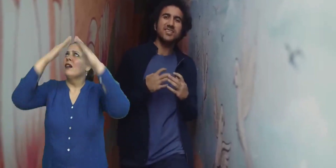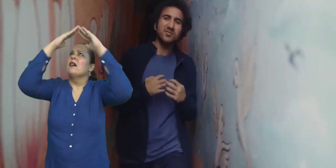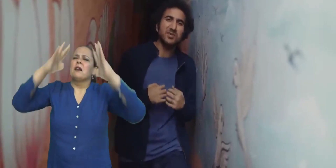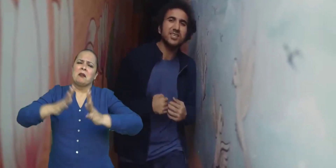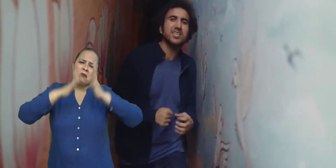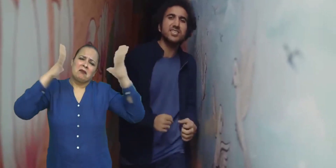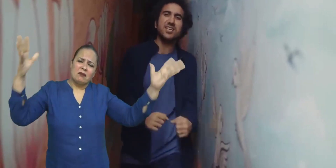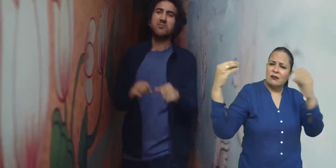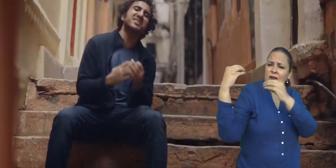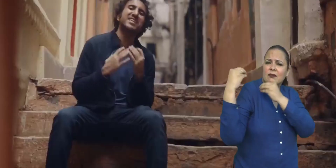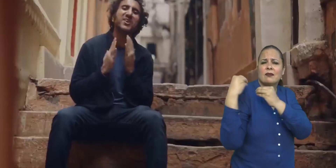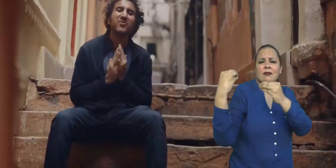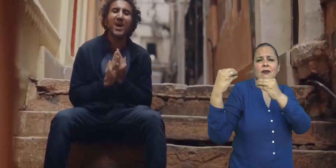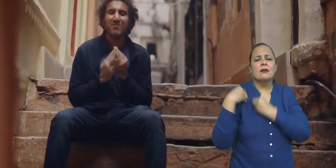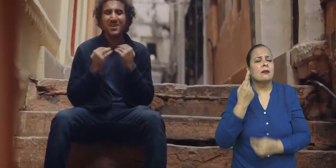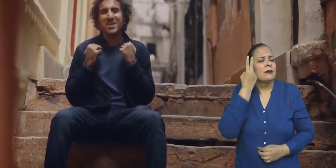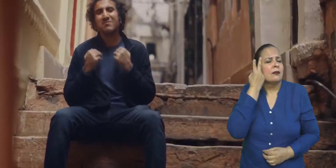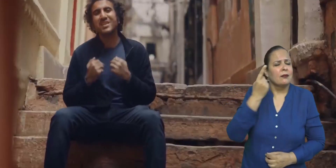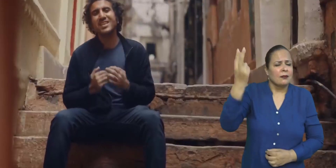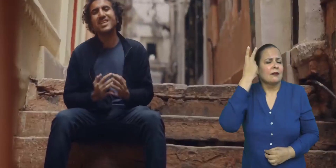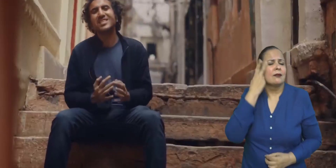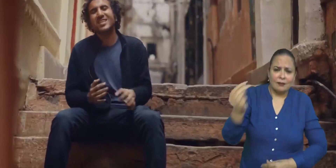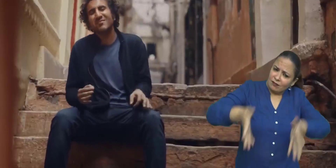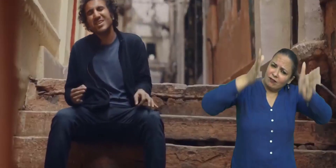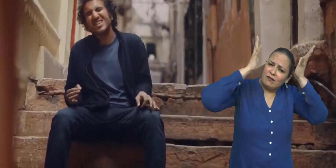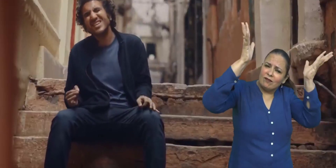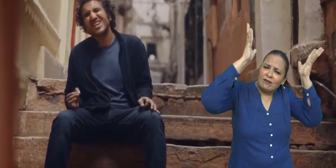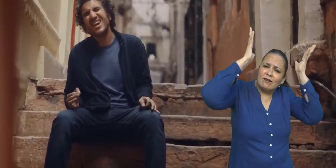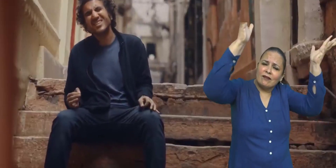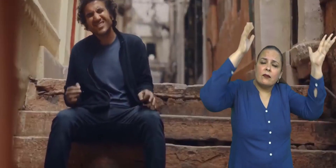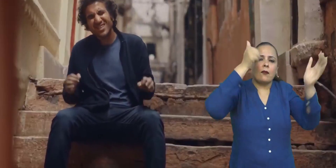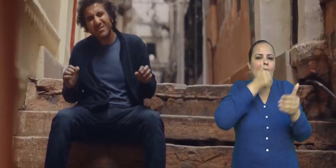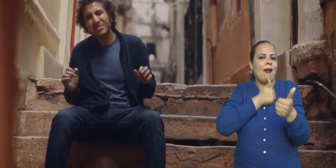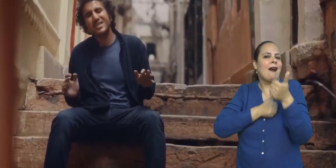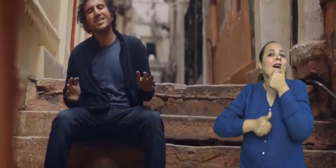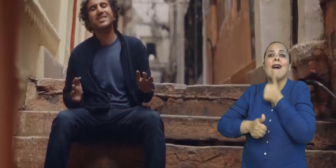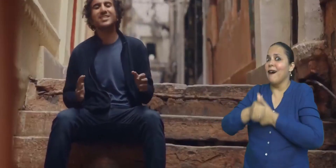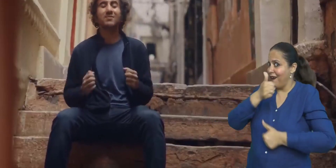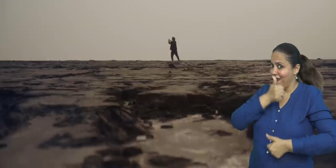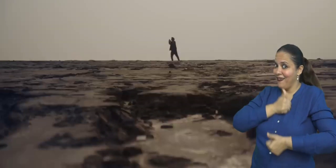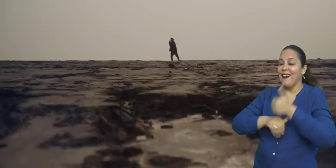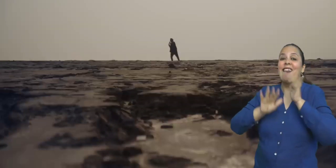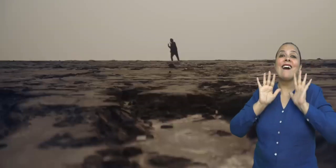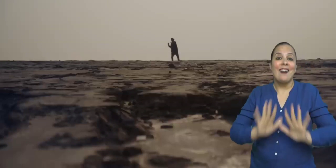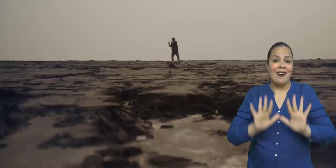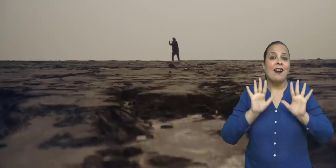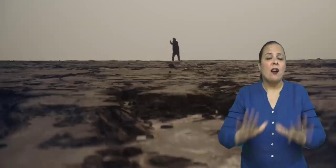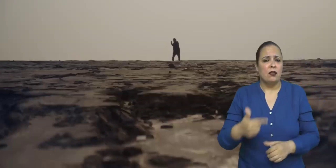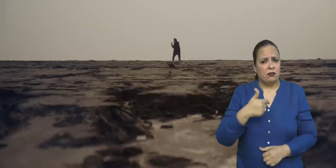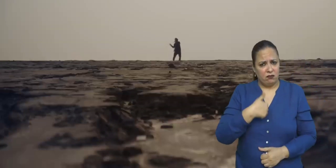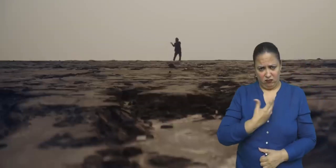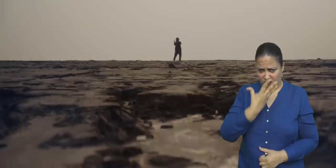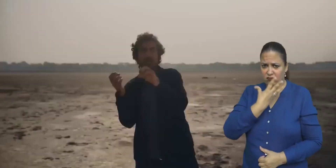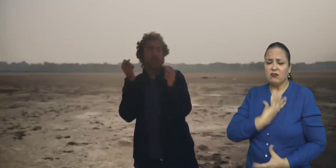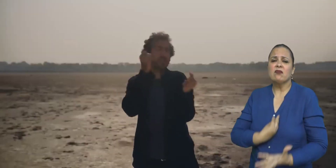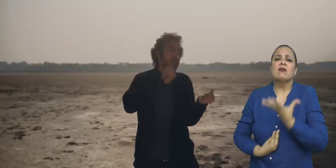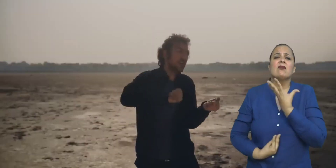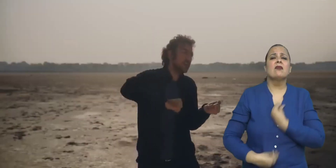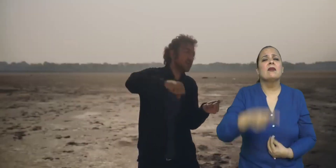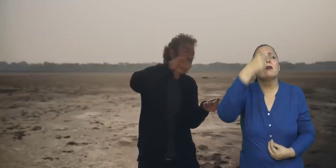भी ले जा मेरे क्वाप भी ले जा मेरे राज भी ले जा मेरा गम भी ले जा हर जखम